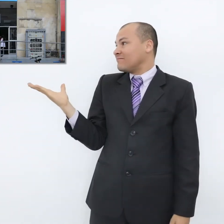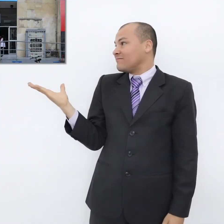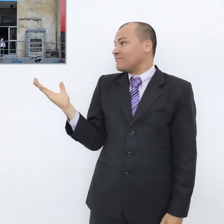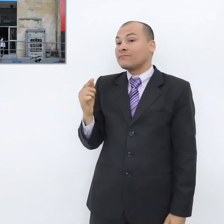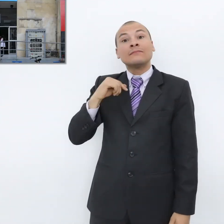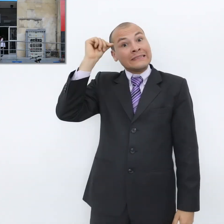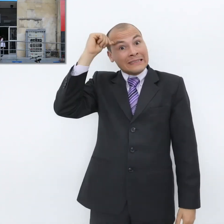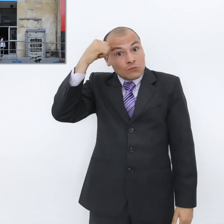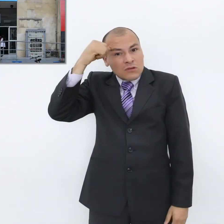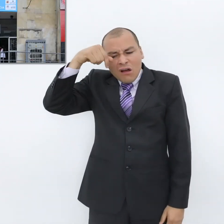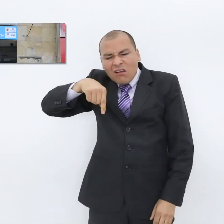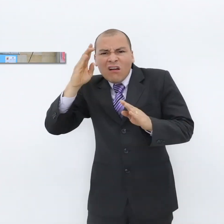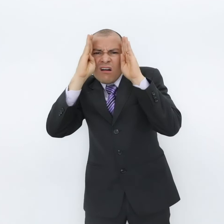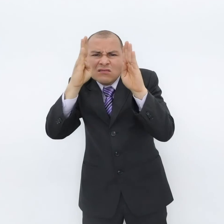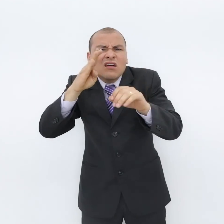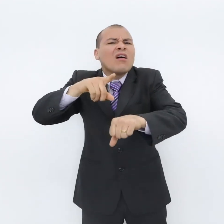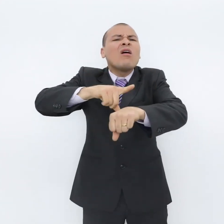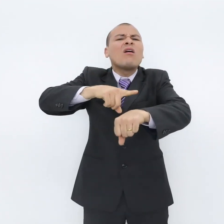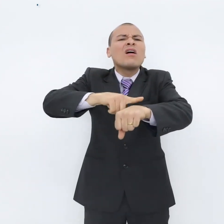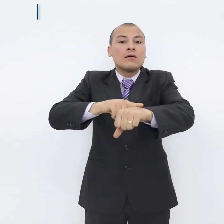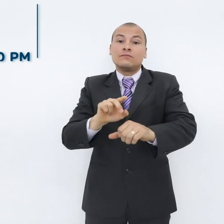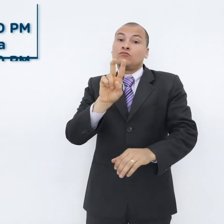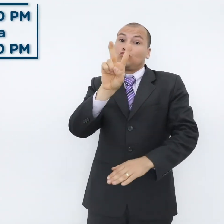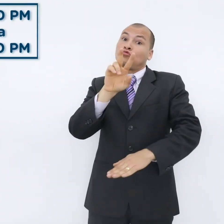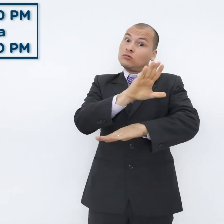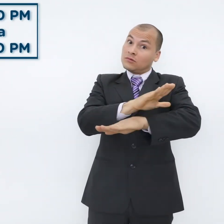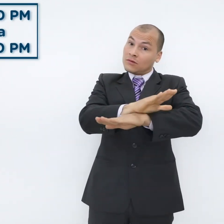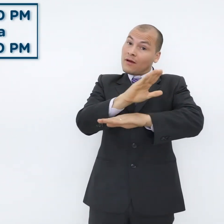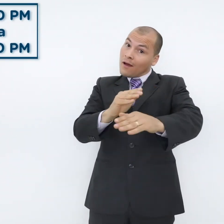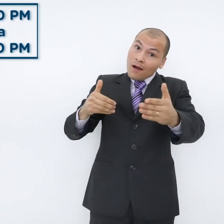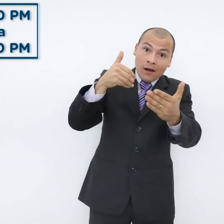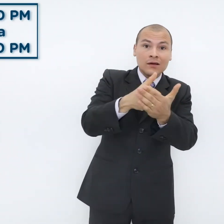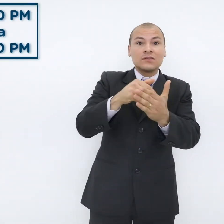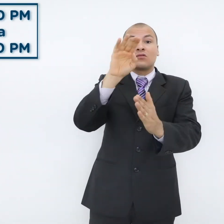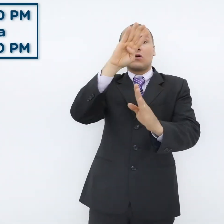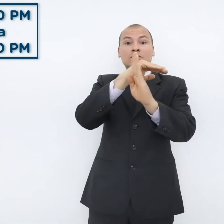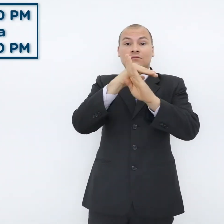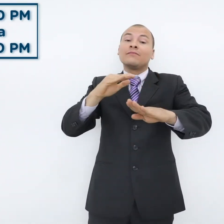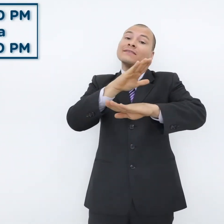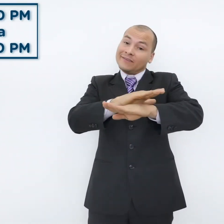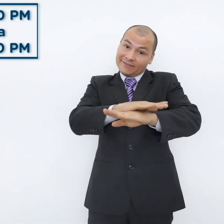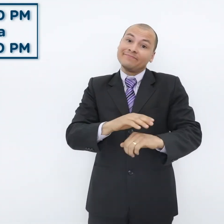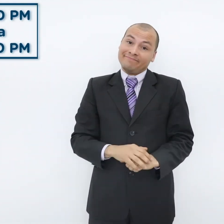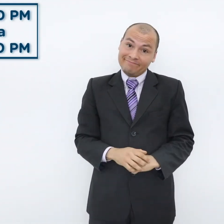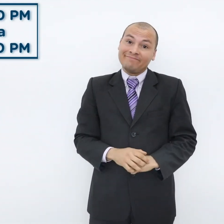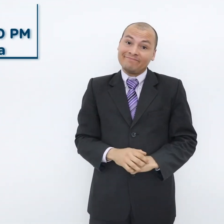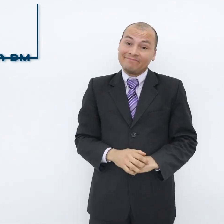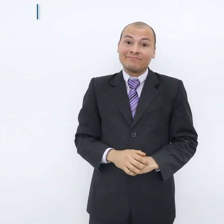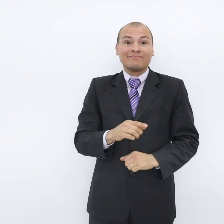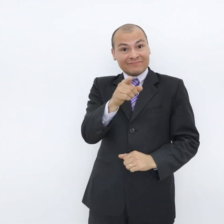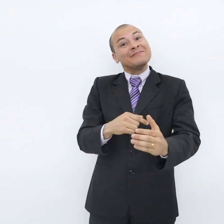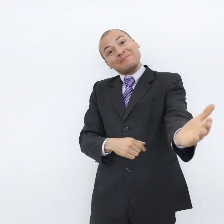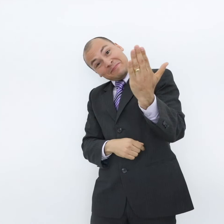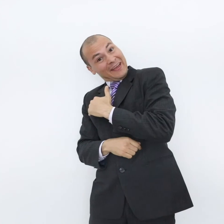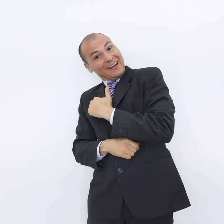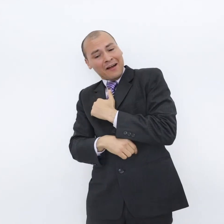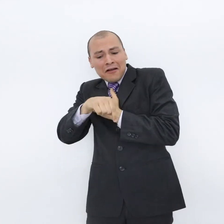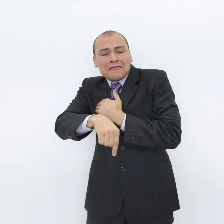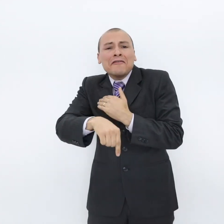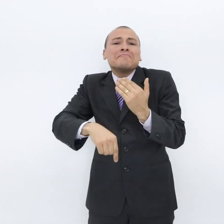Recuerda que la atención será de 2 a 4 y media de la tarde. Te esperamos. Es